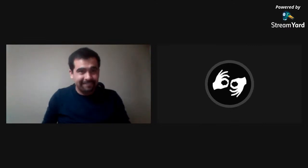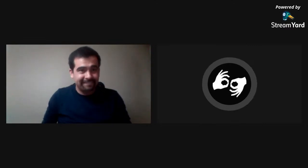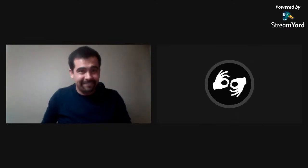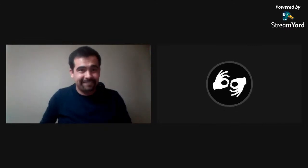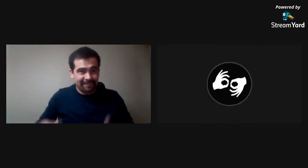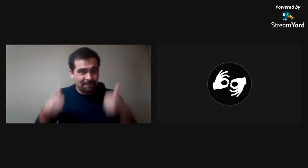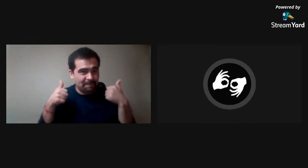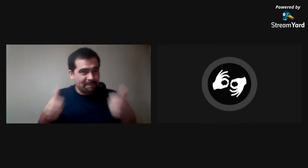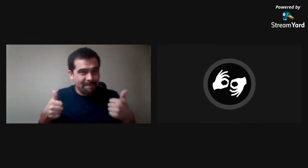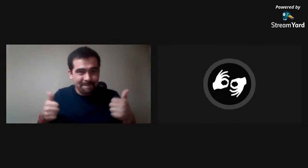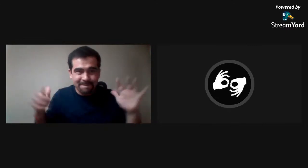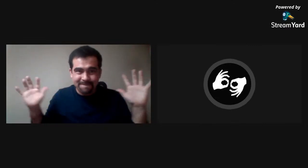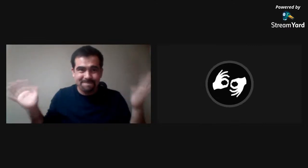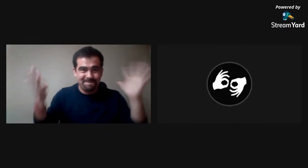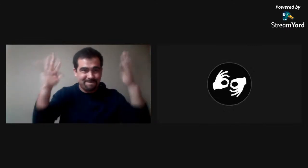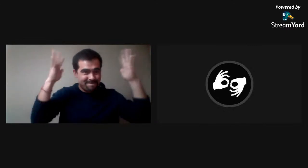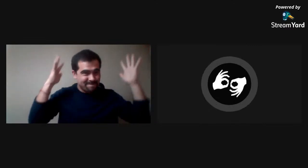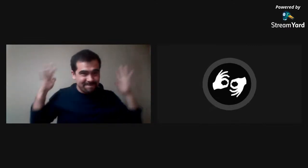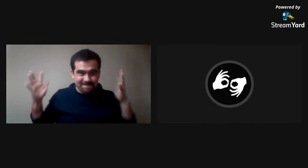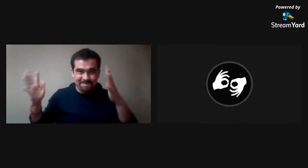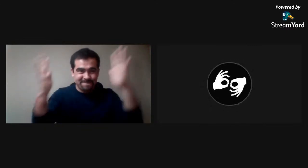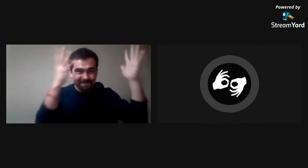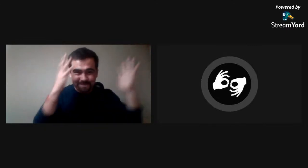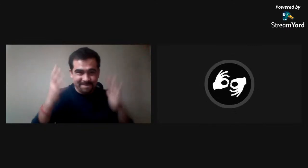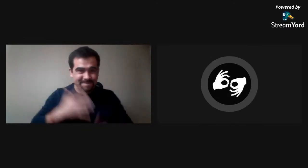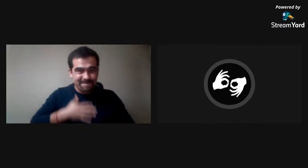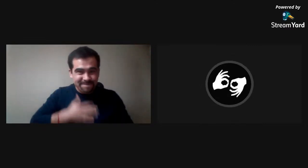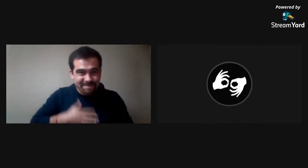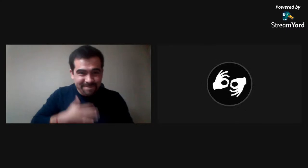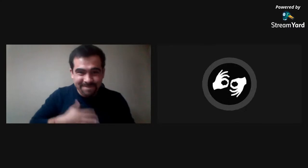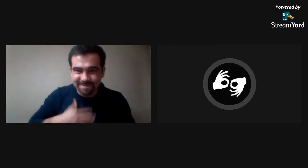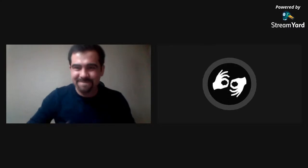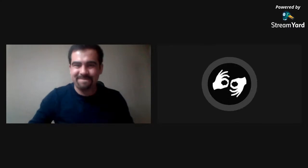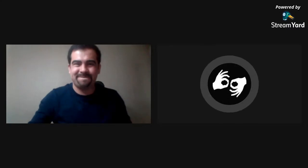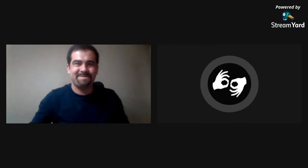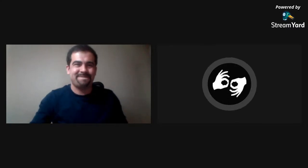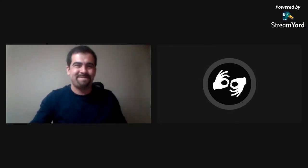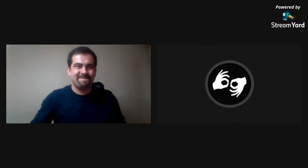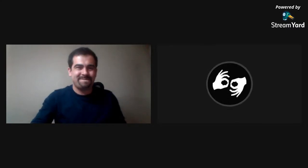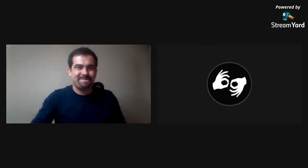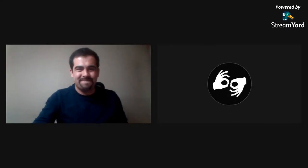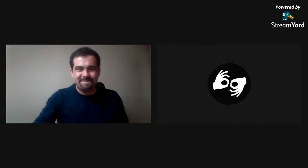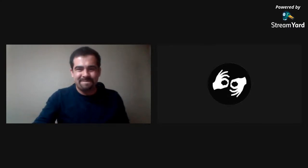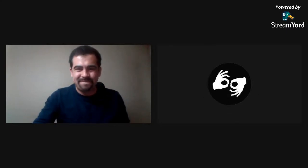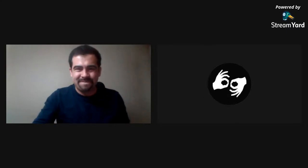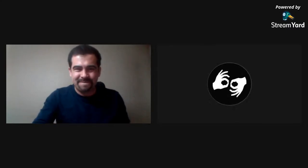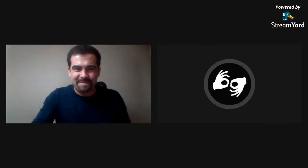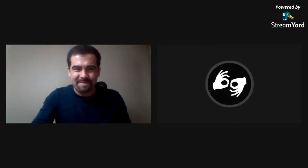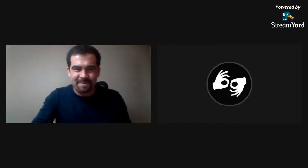vernácula visual, ¿sí? Así que un gran aplauso por esto.